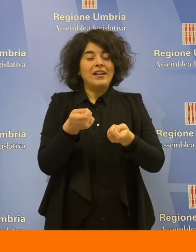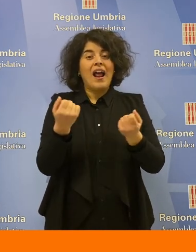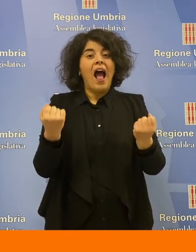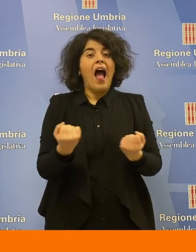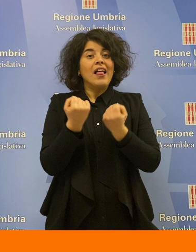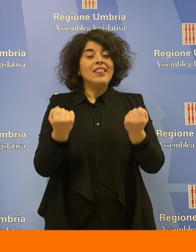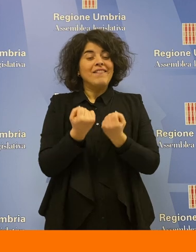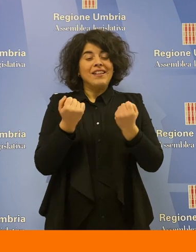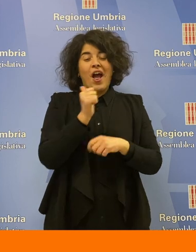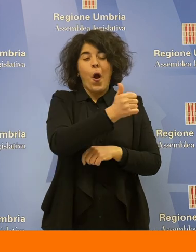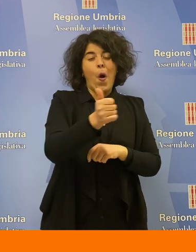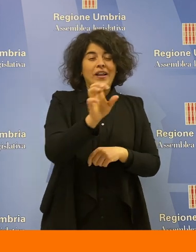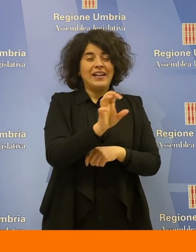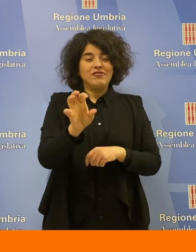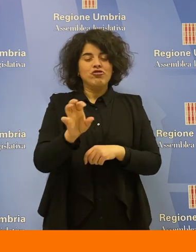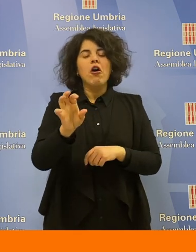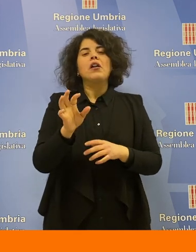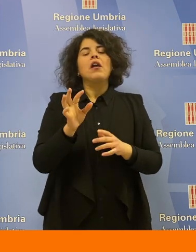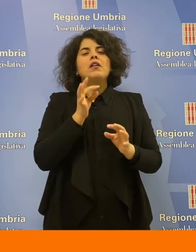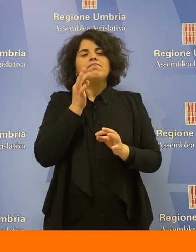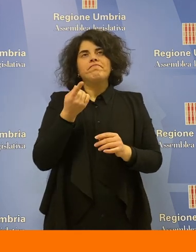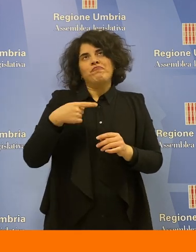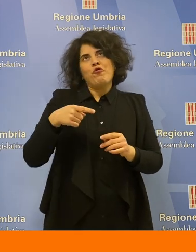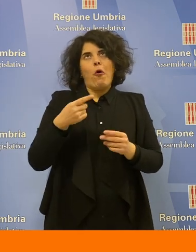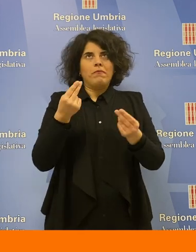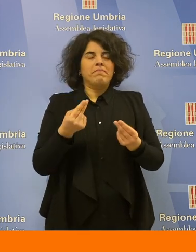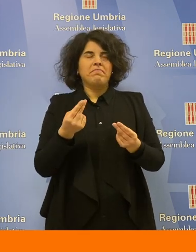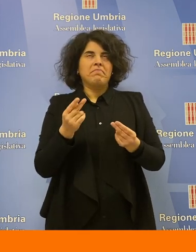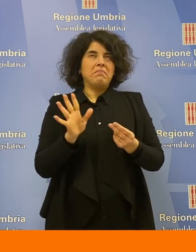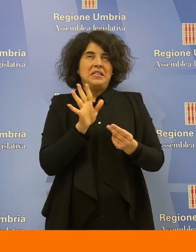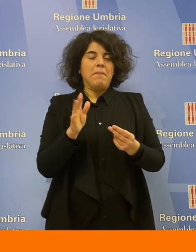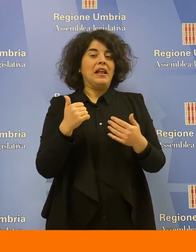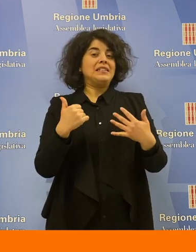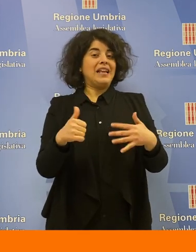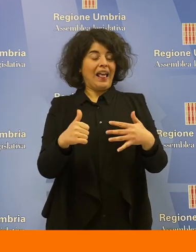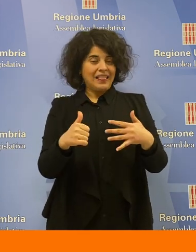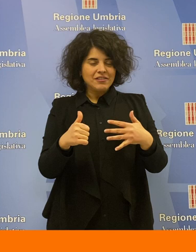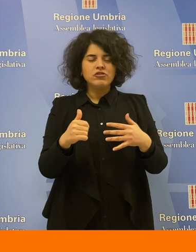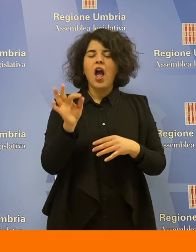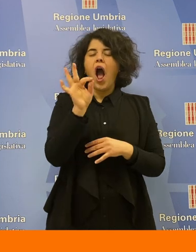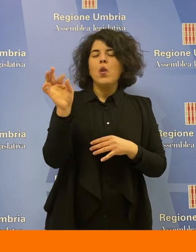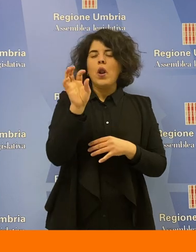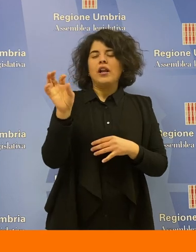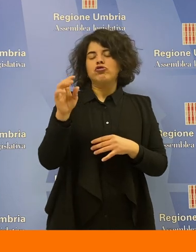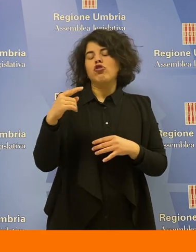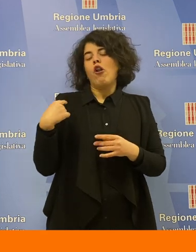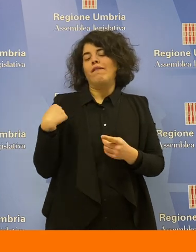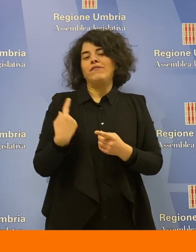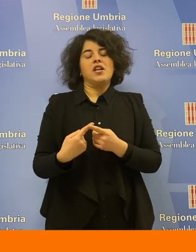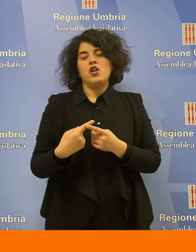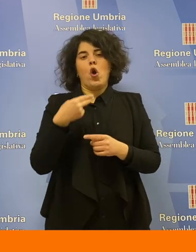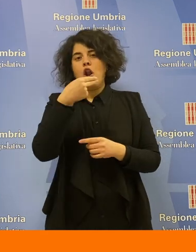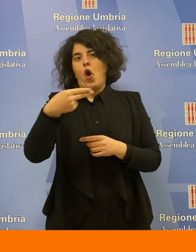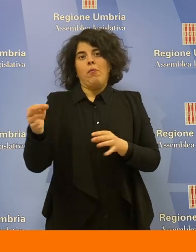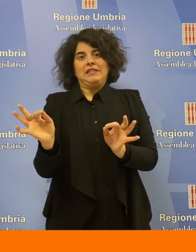difensori civici regionali, siamo 16 mi pare in tutta Italia, non più perché alcune regioni non hanno ancora